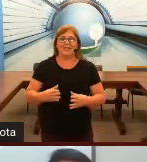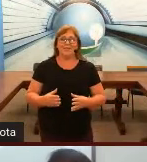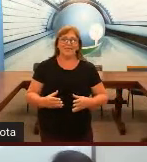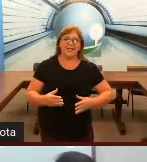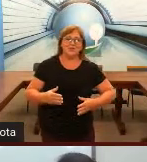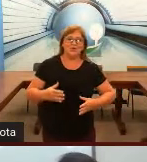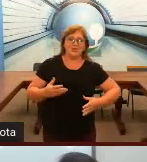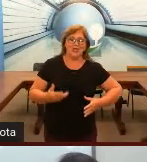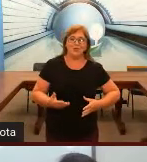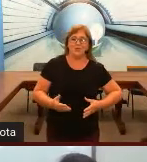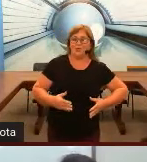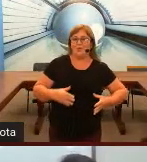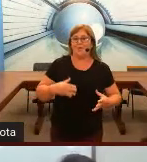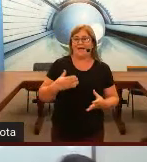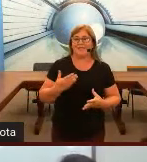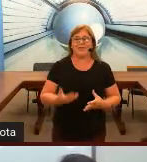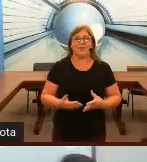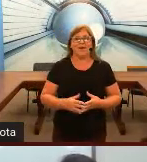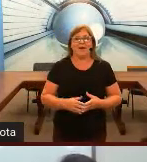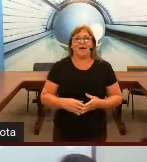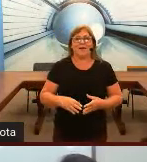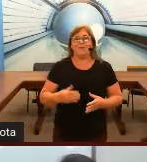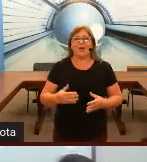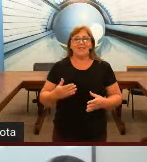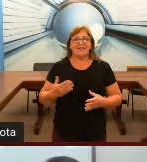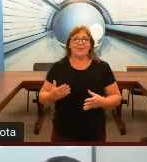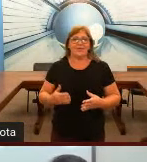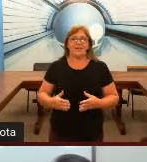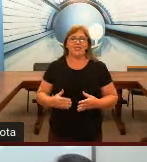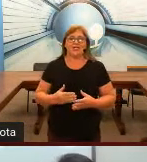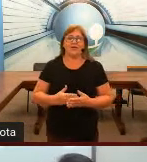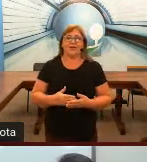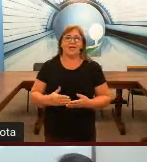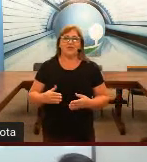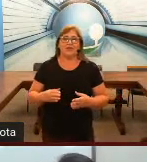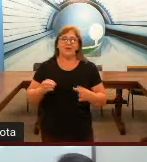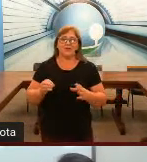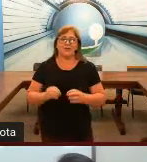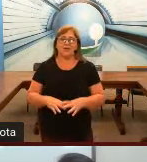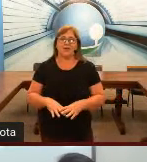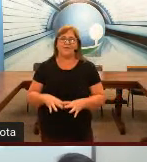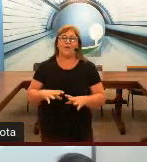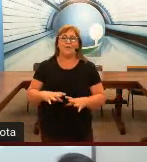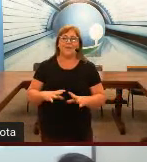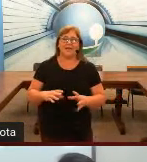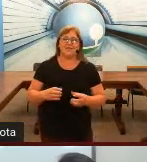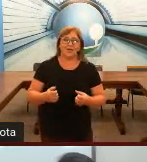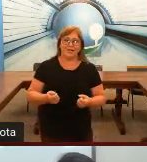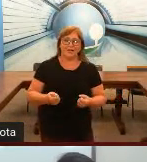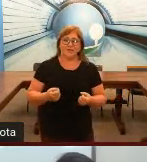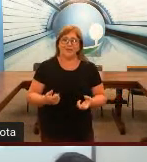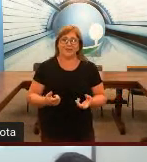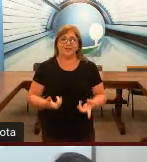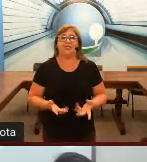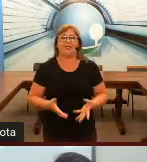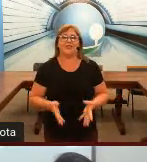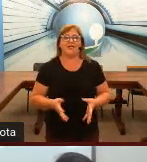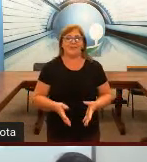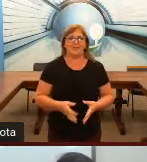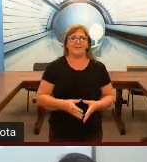Libras, ela surgiu no Brasil em 1857, que formou a primeira escola de Libras.